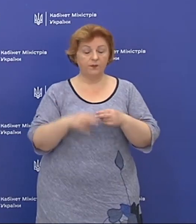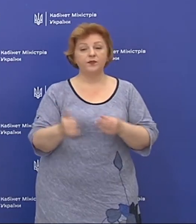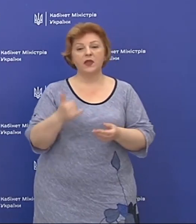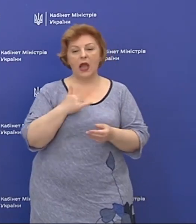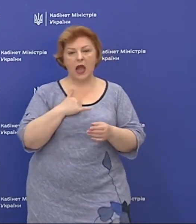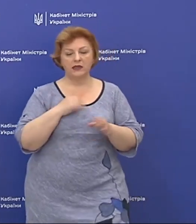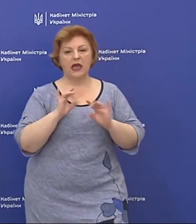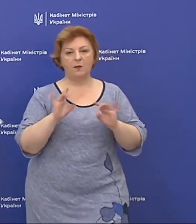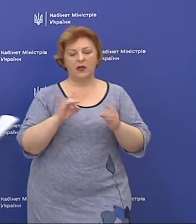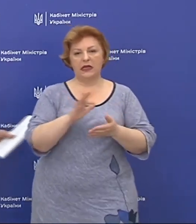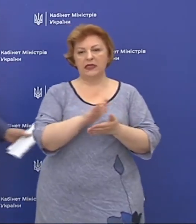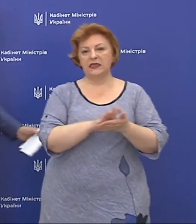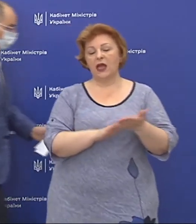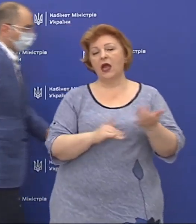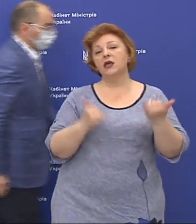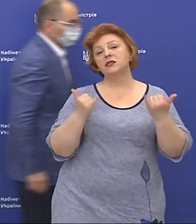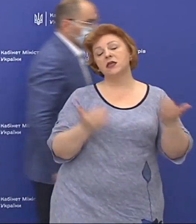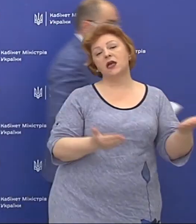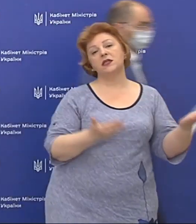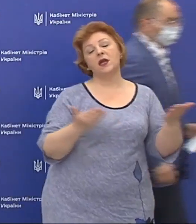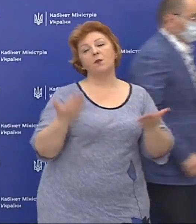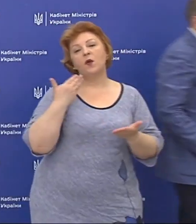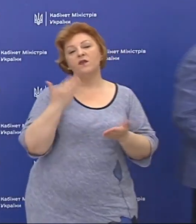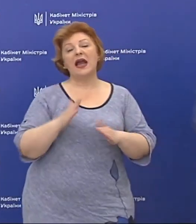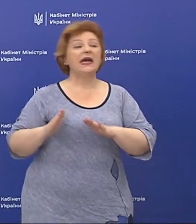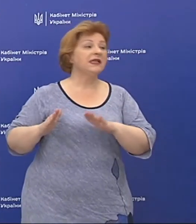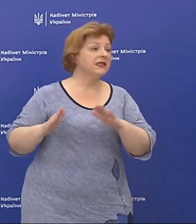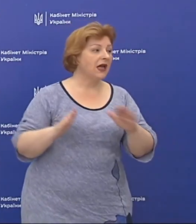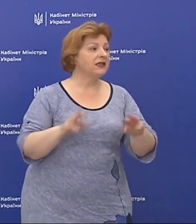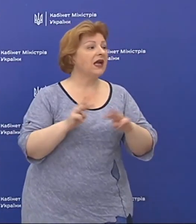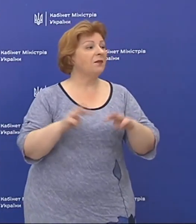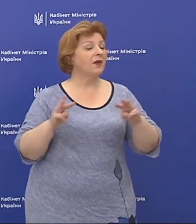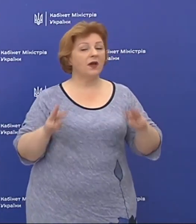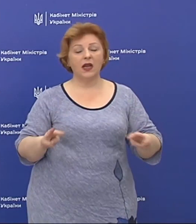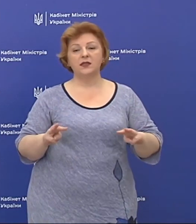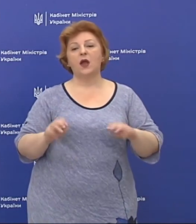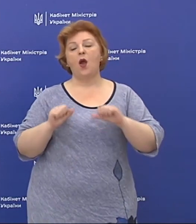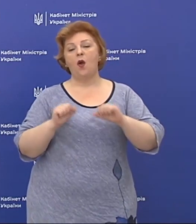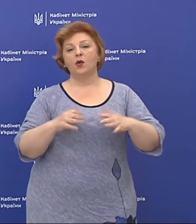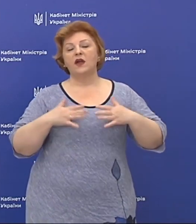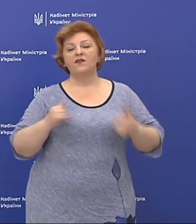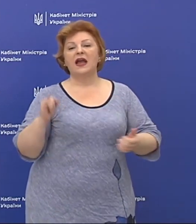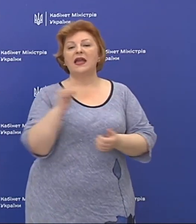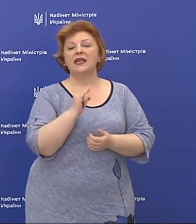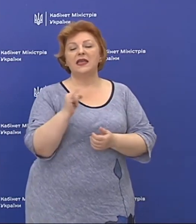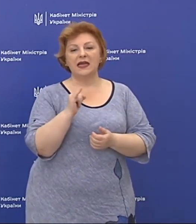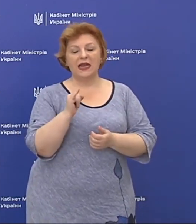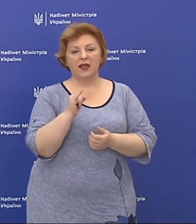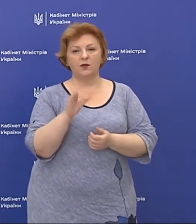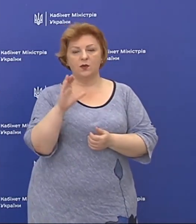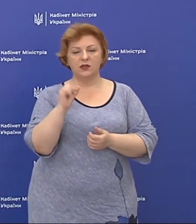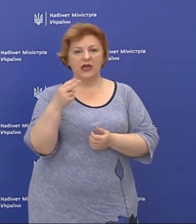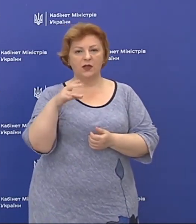наш брифінг триває. Зараз запрошуємо до слова заступницю міністра охорони здоров'я Ірину Садов'як.